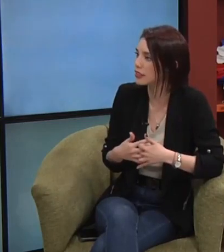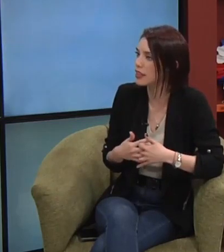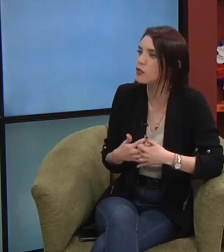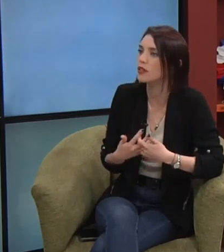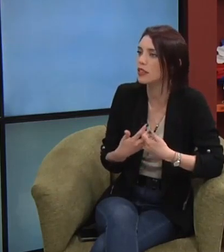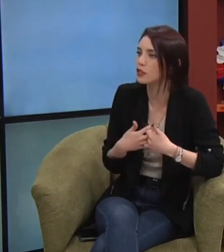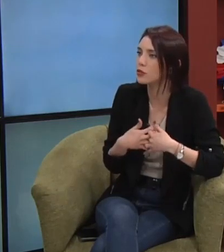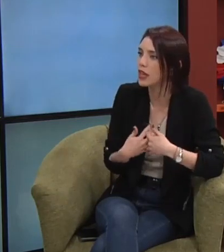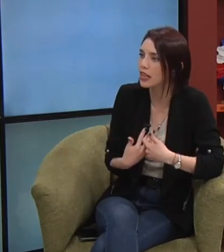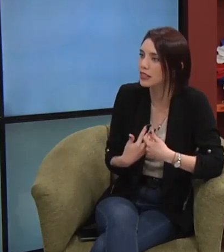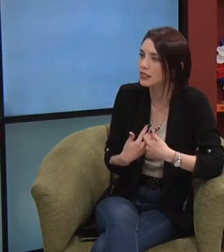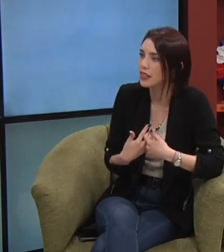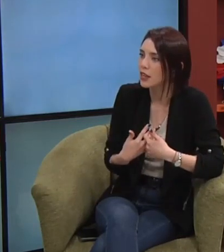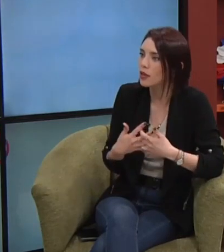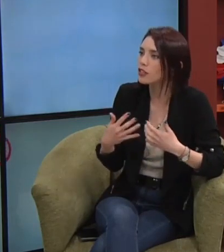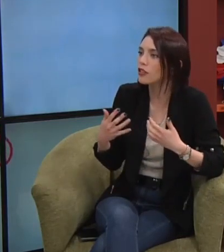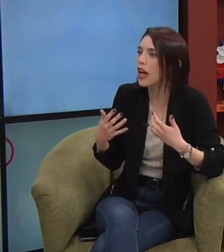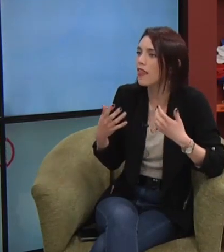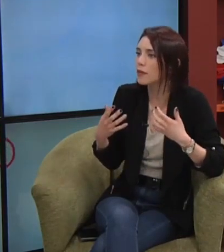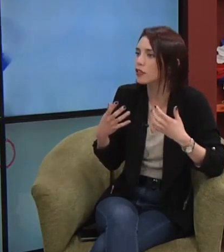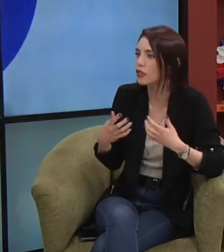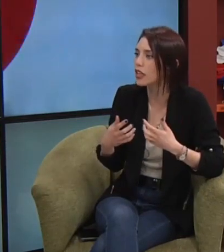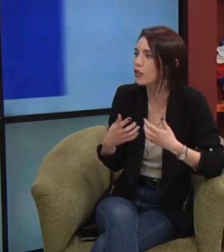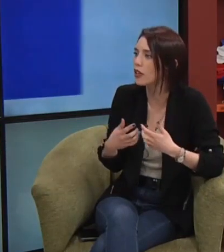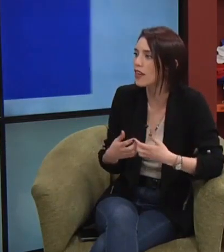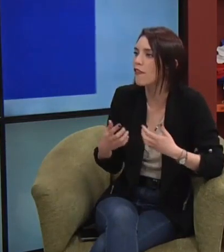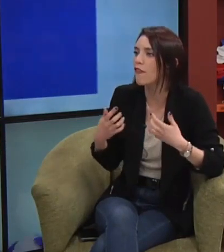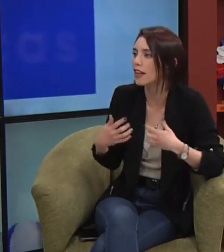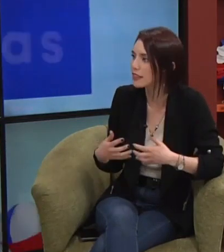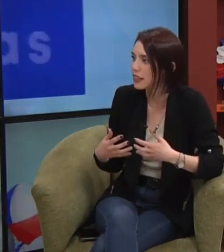en nuestras ciudades? ¿Cuáles son las adaptaciones que todavía faltan?